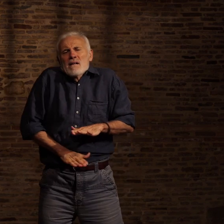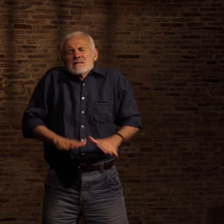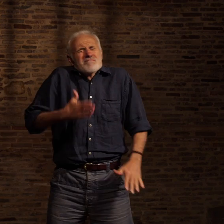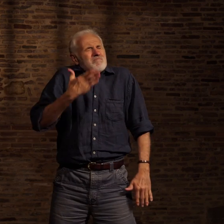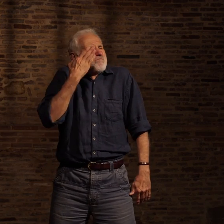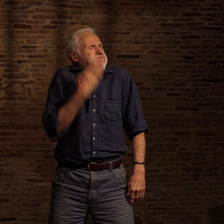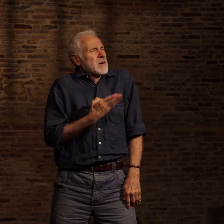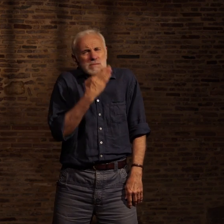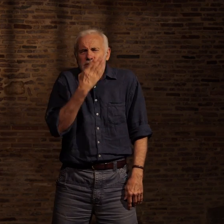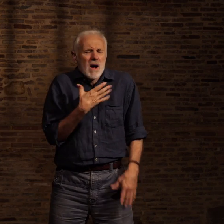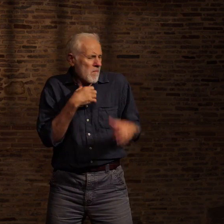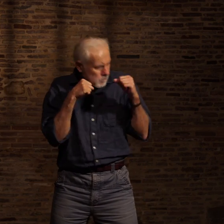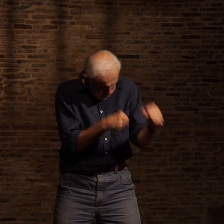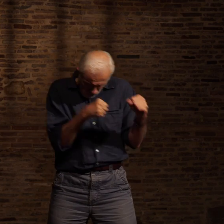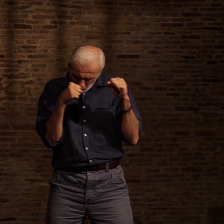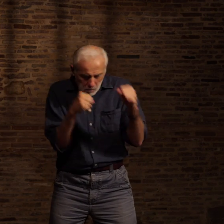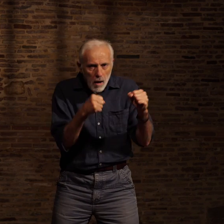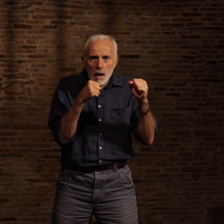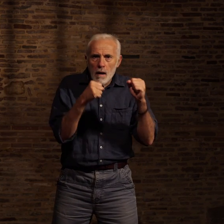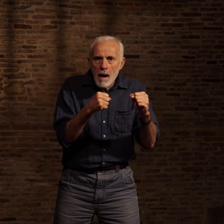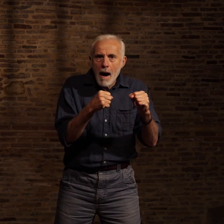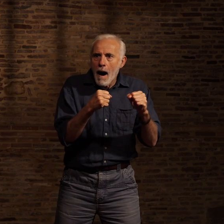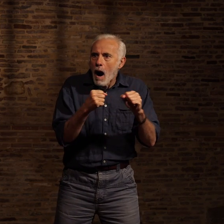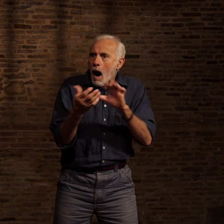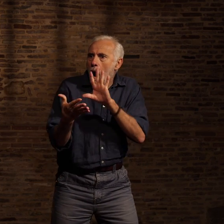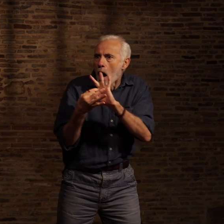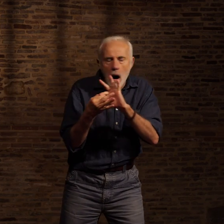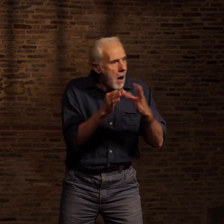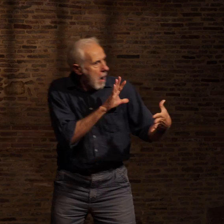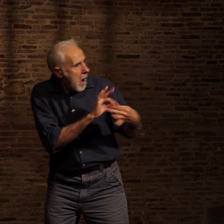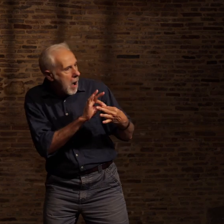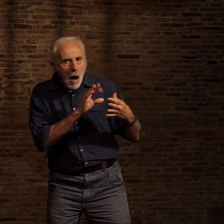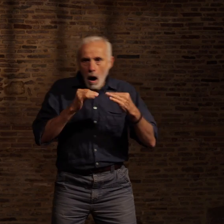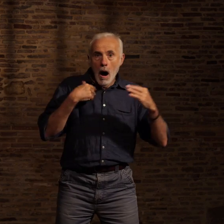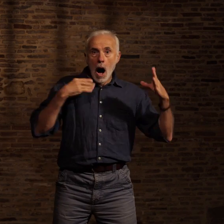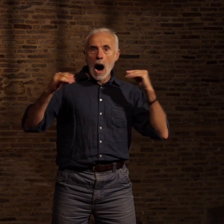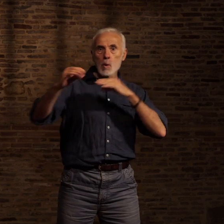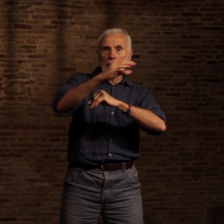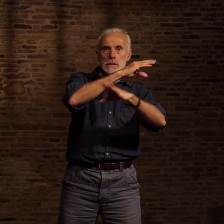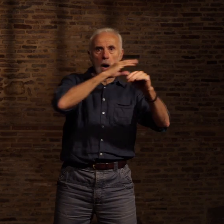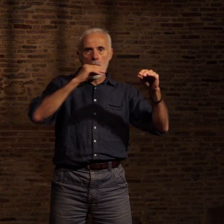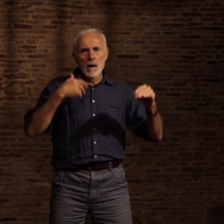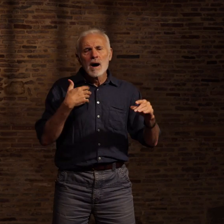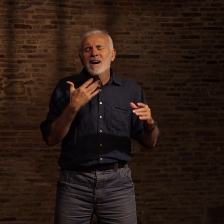Très rapidement, je me suis constitué de solides adeptes. Une belle réputation grâce au style expéditif de mes K.O.